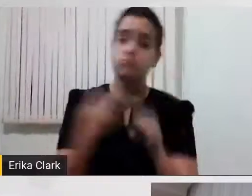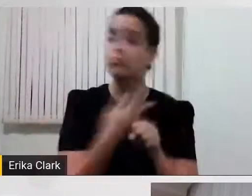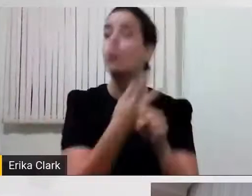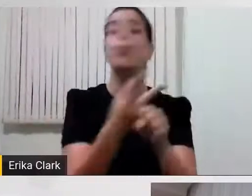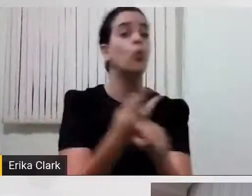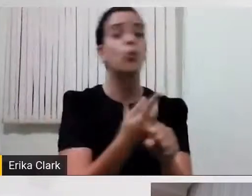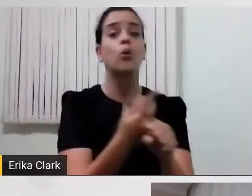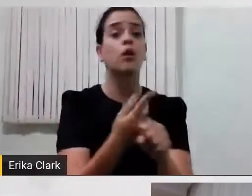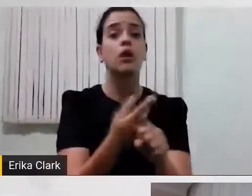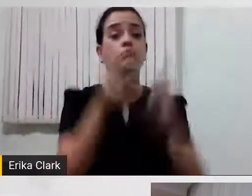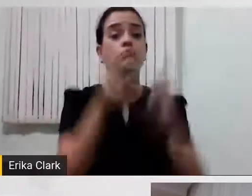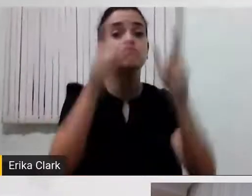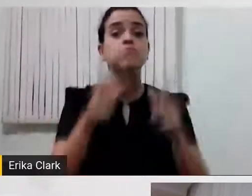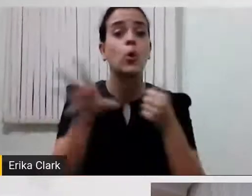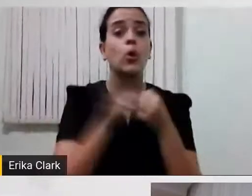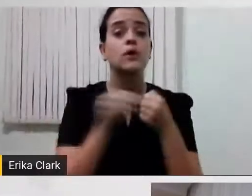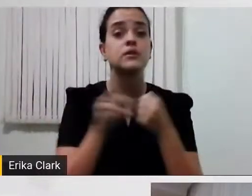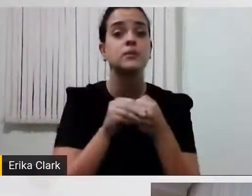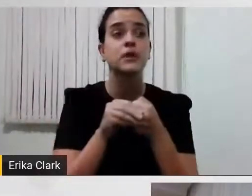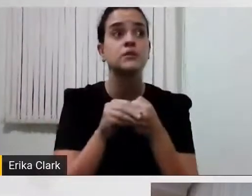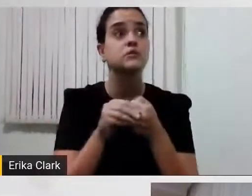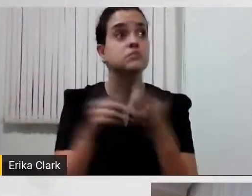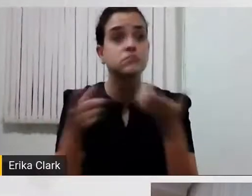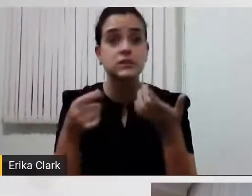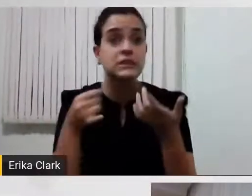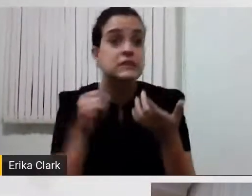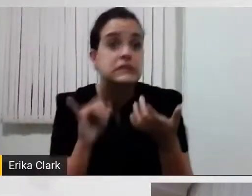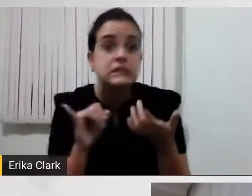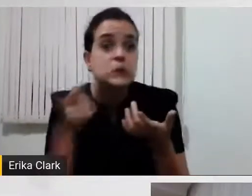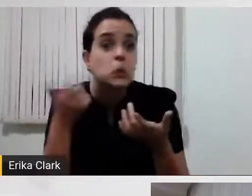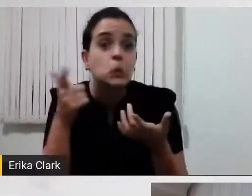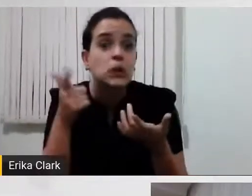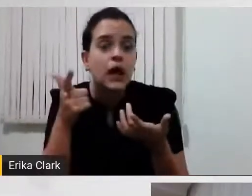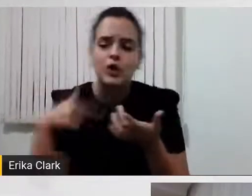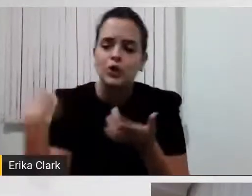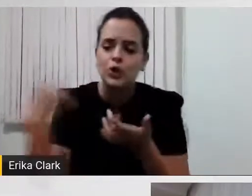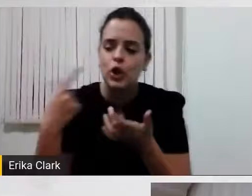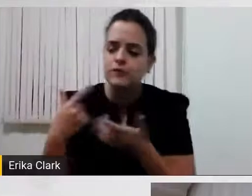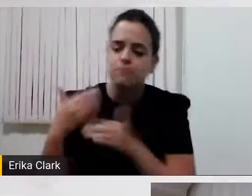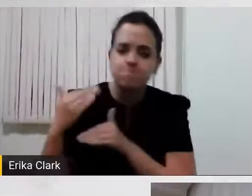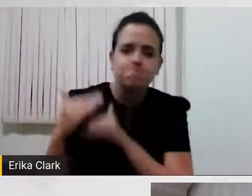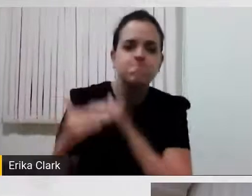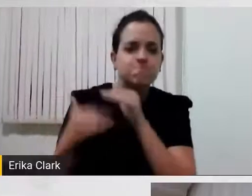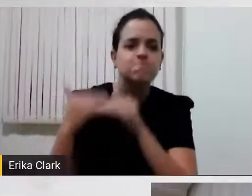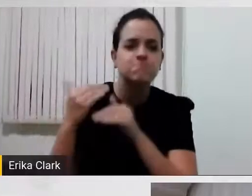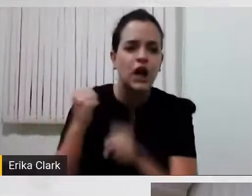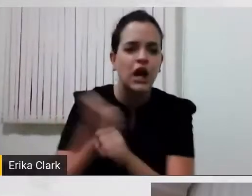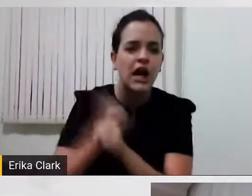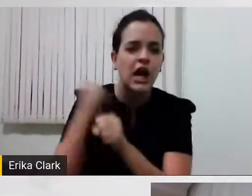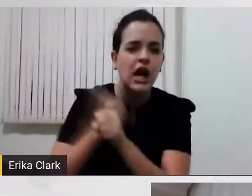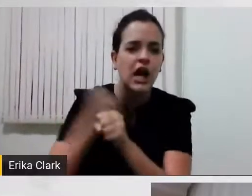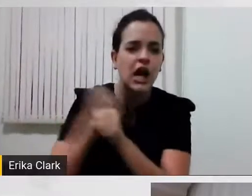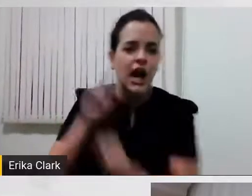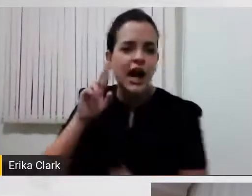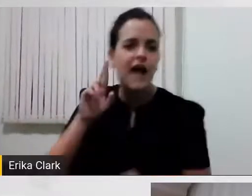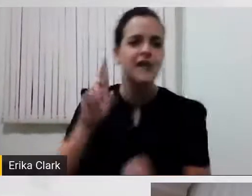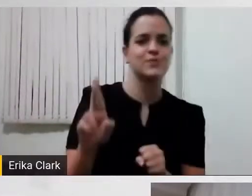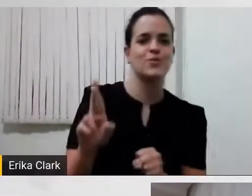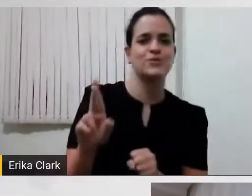a resposta não existe, vamos construir essa resposta. Mas, eu acho que também é importante